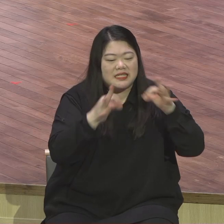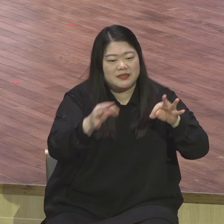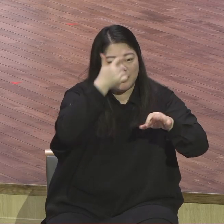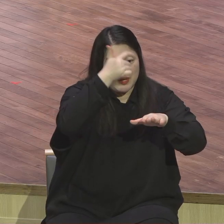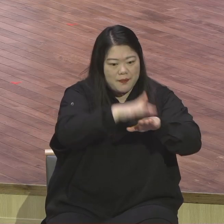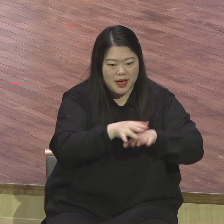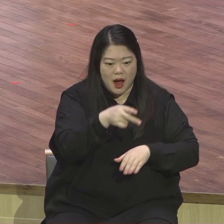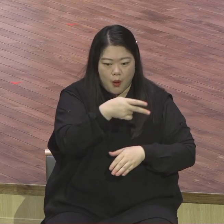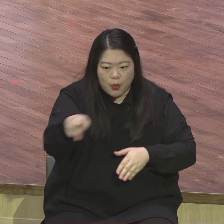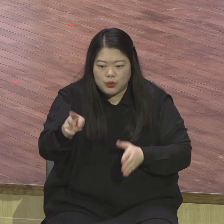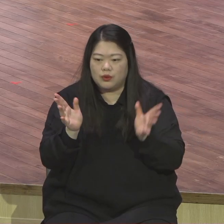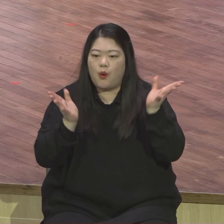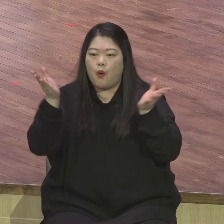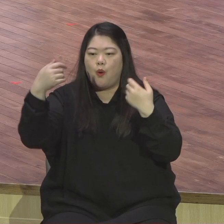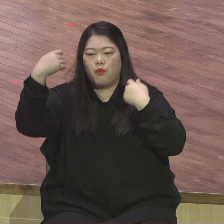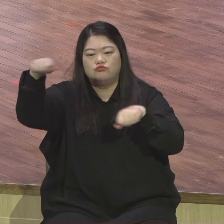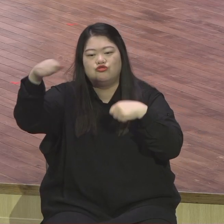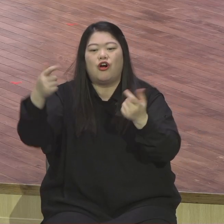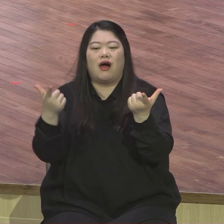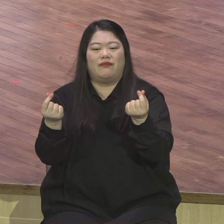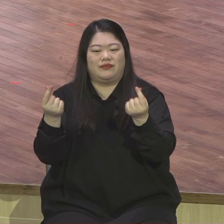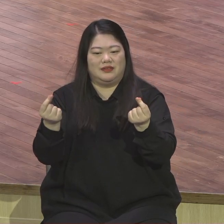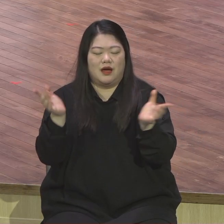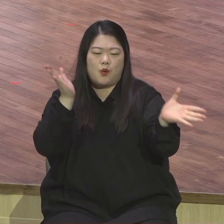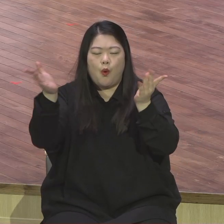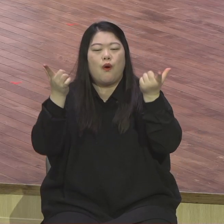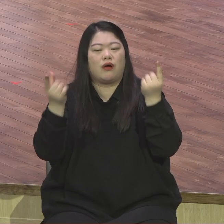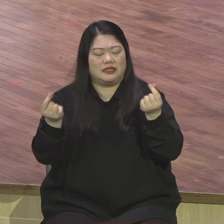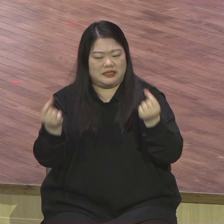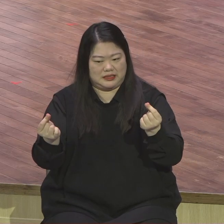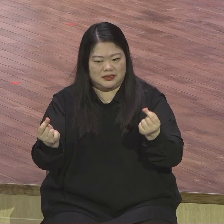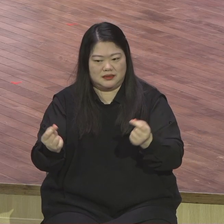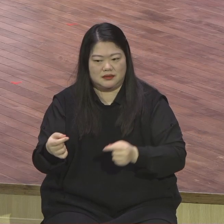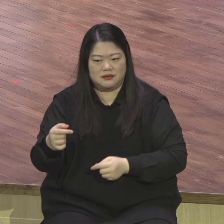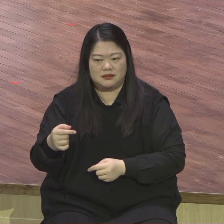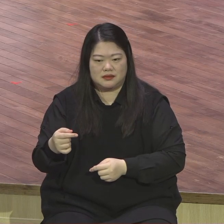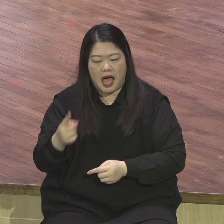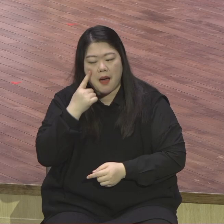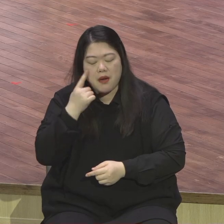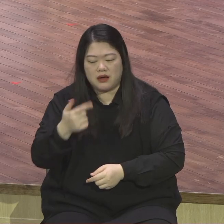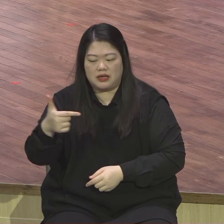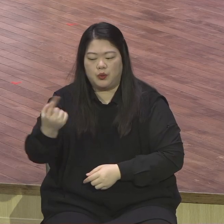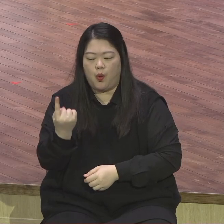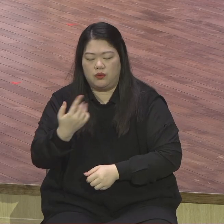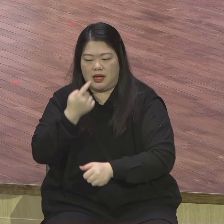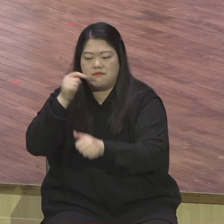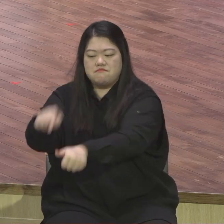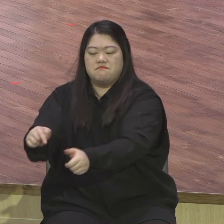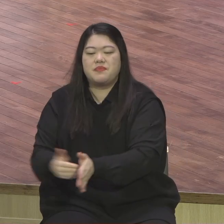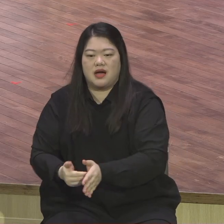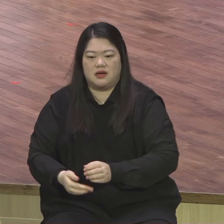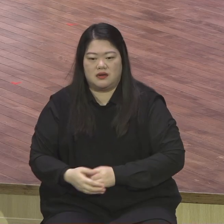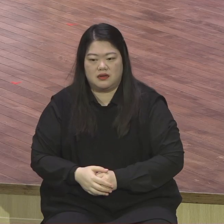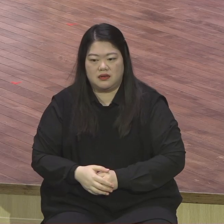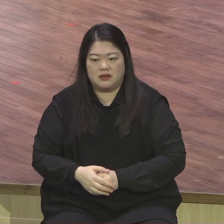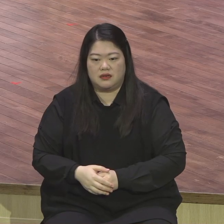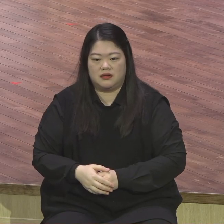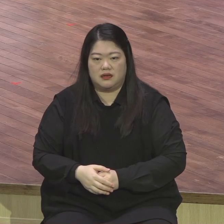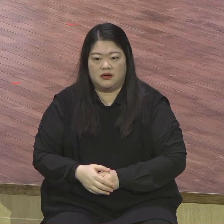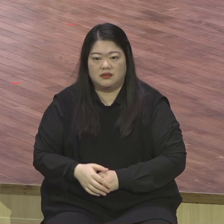한번 만들어 봐라 연기 팍팍 밀어줄게 돈이 없어서 맨날 그따운 소리예요 돈이